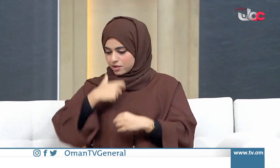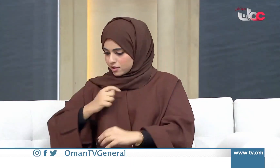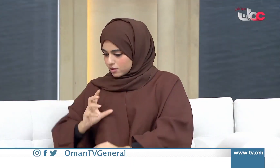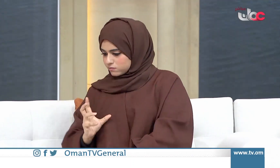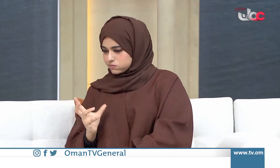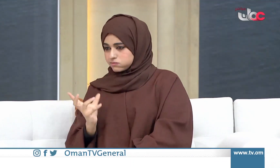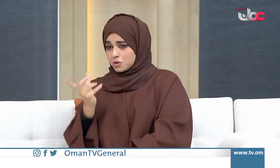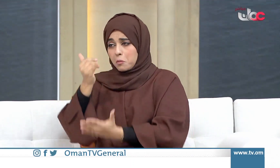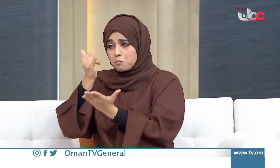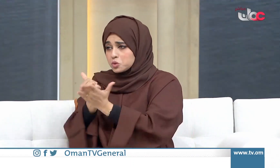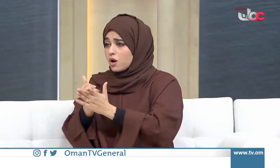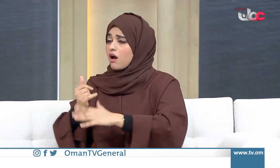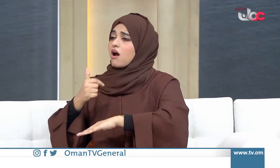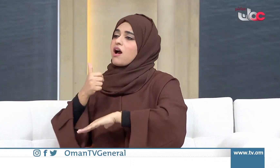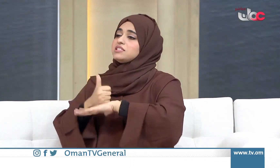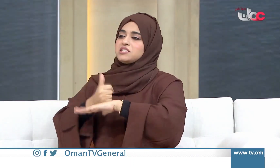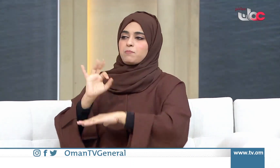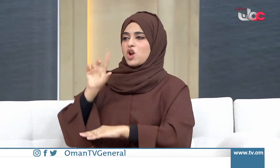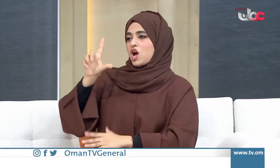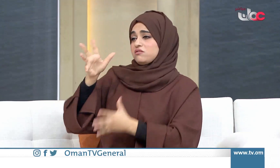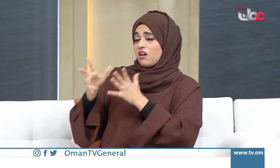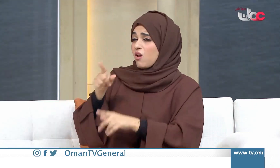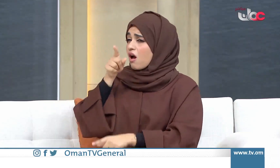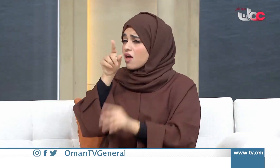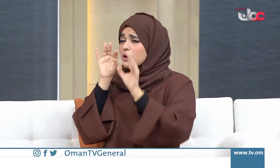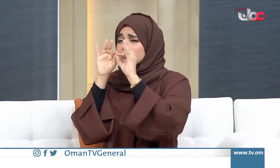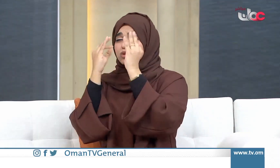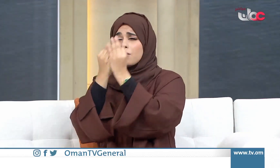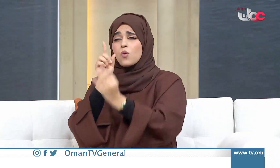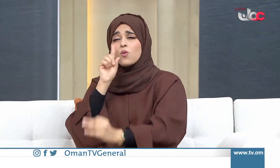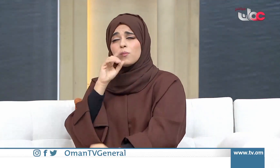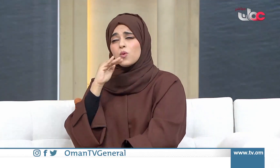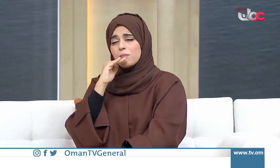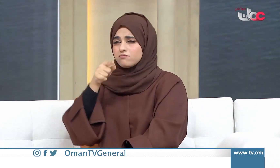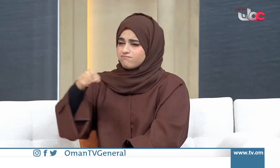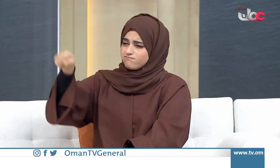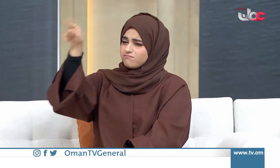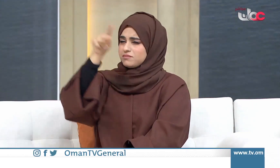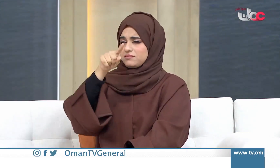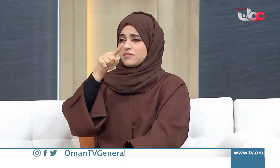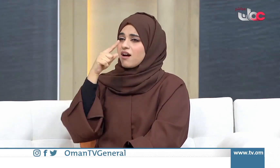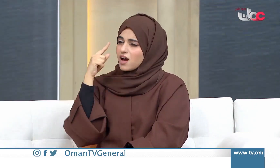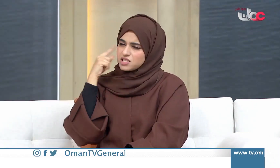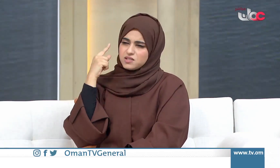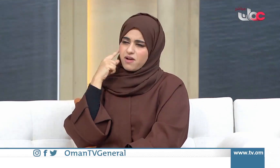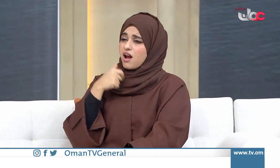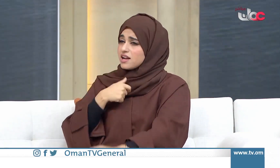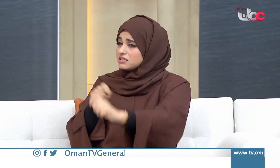ولكن هناك تواصل سلس وسهل لغة الإشارة هي المفتاح في تواصل أشخاص